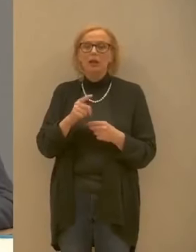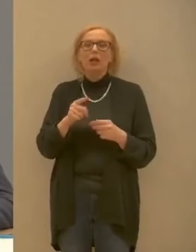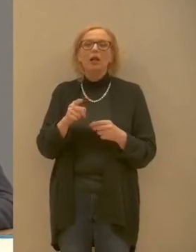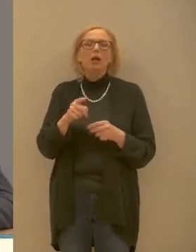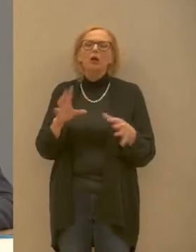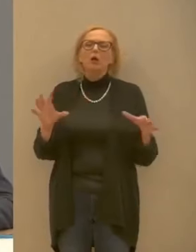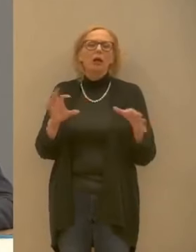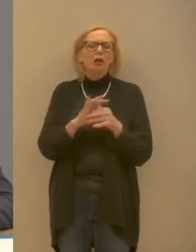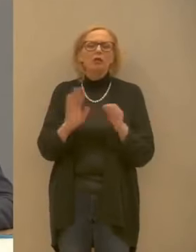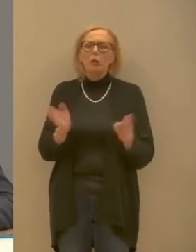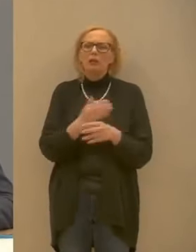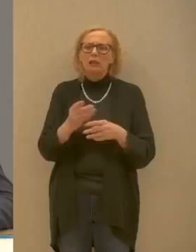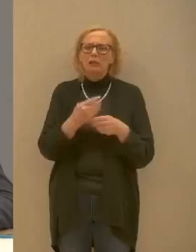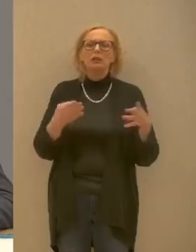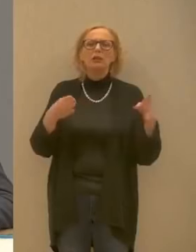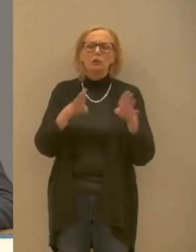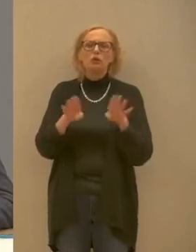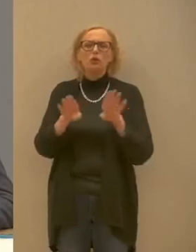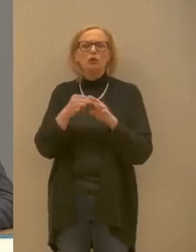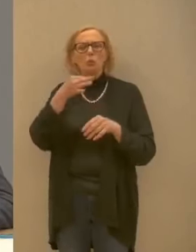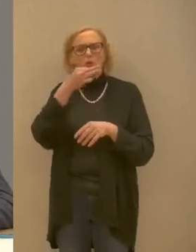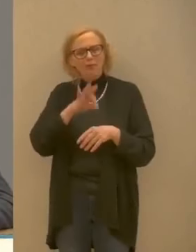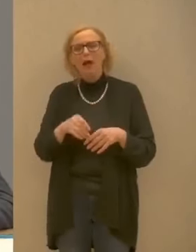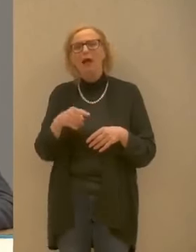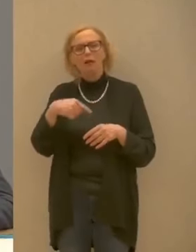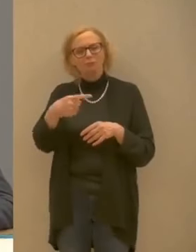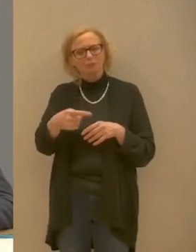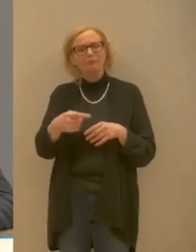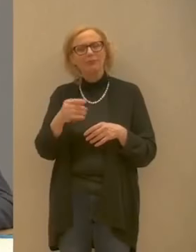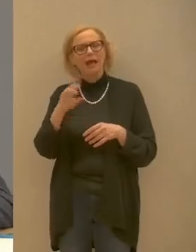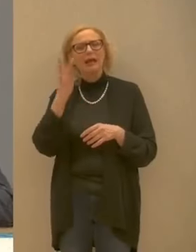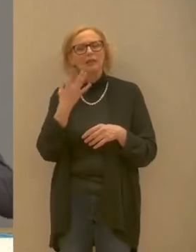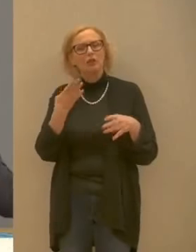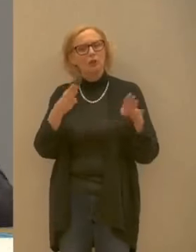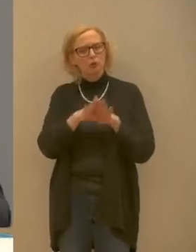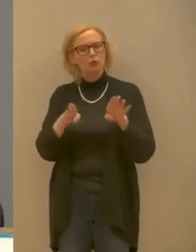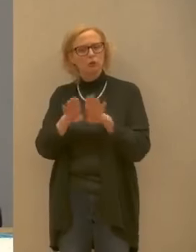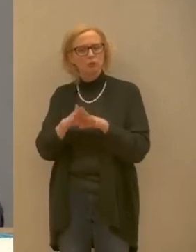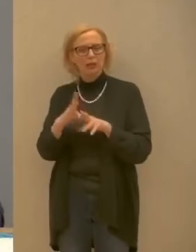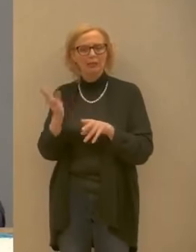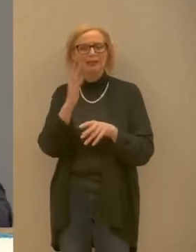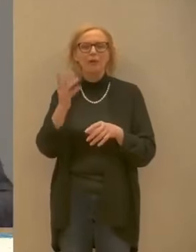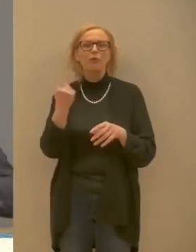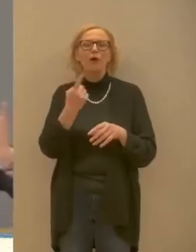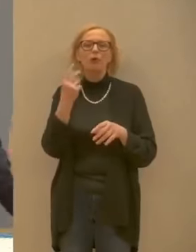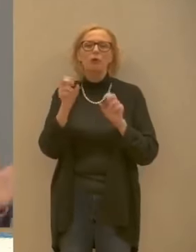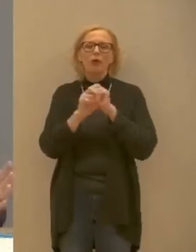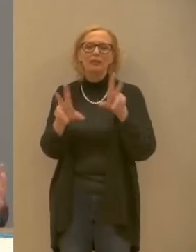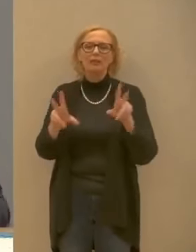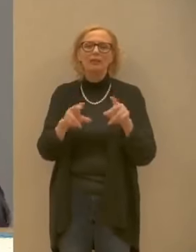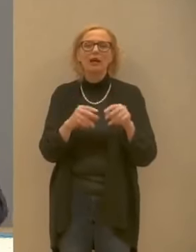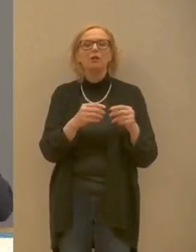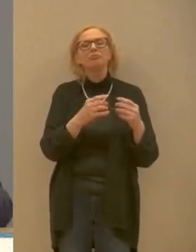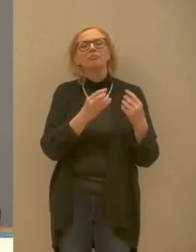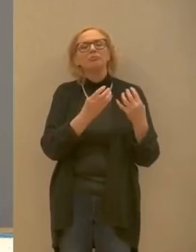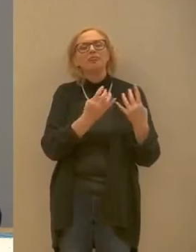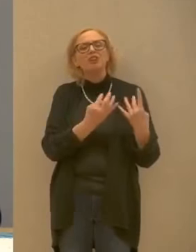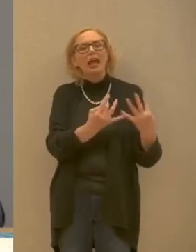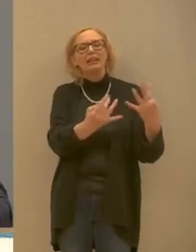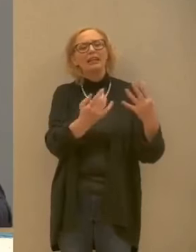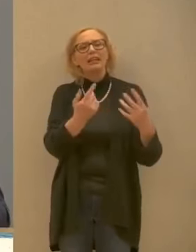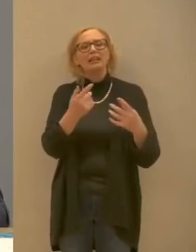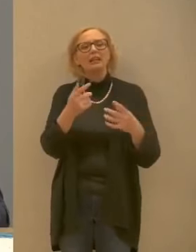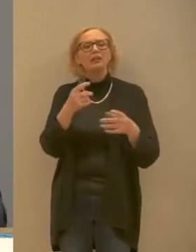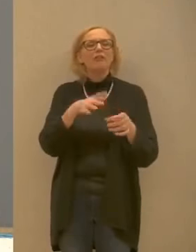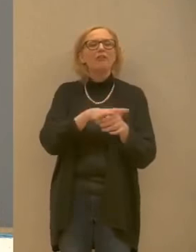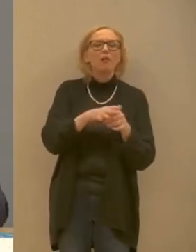che è possibile chiudere ci vengono segnali che che nei giardini la gente si ritrova le famiglie si ritrovano